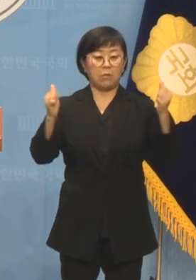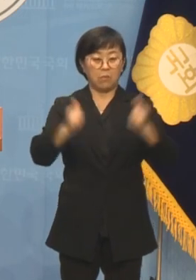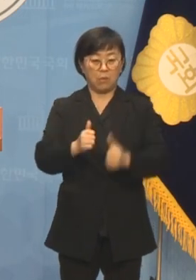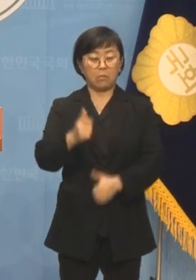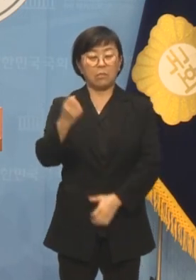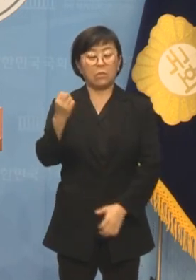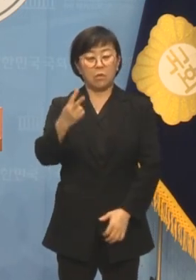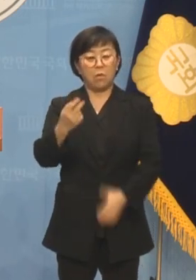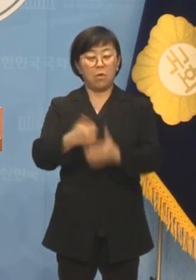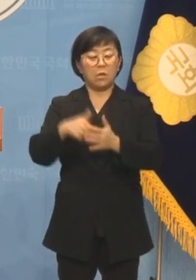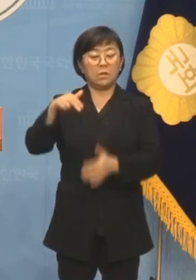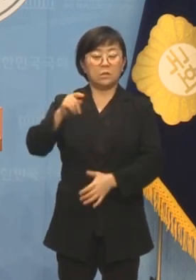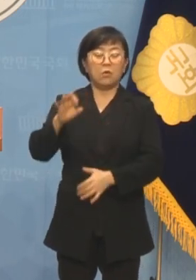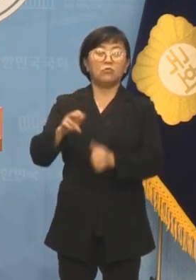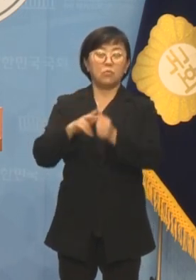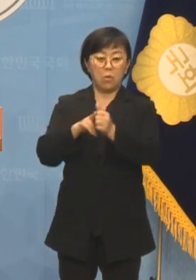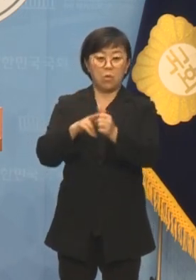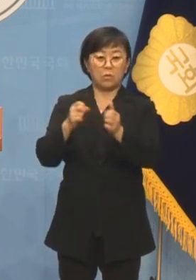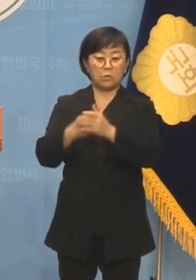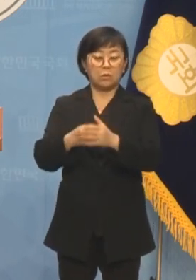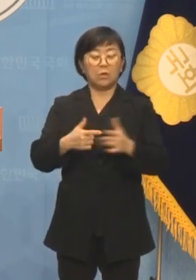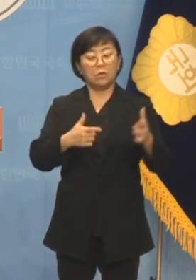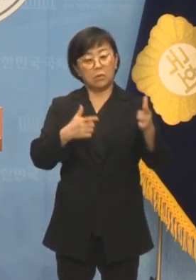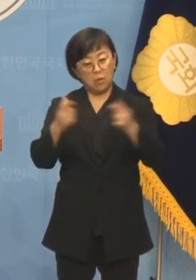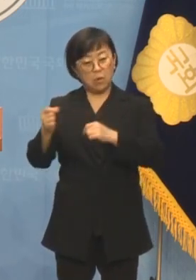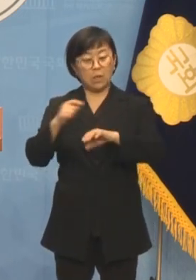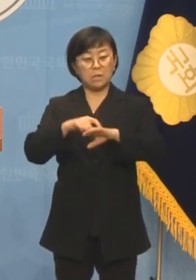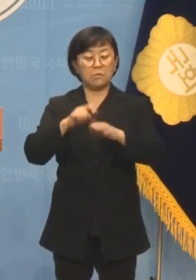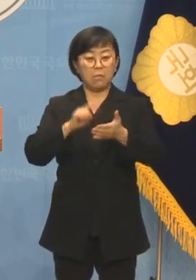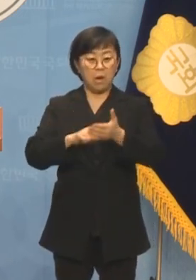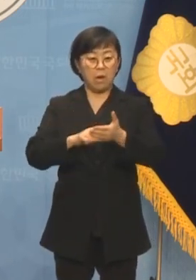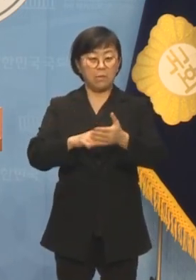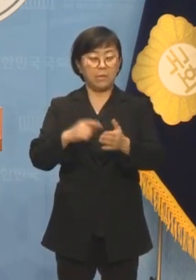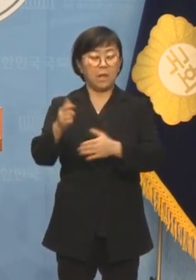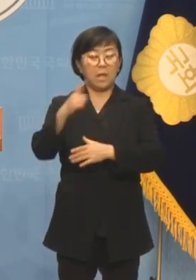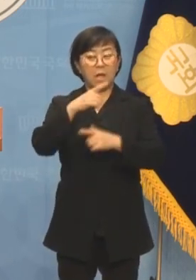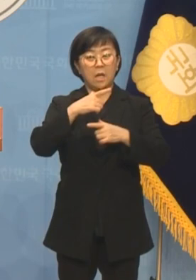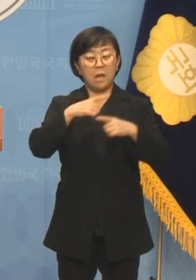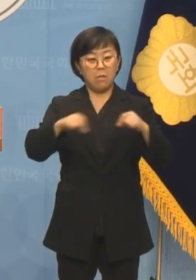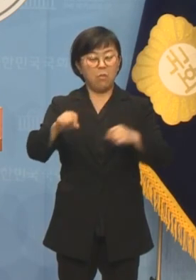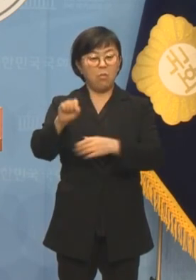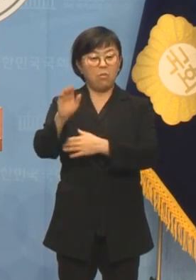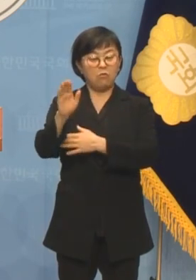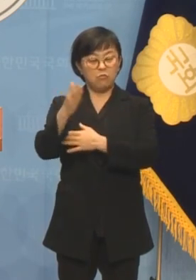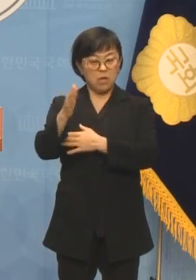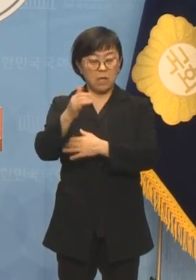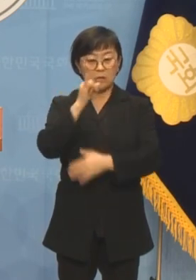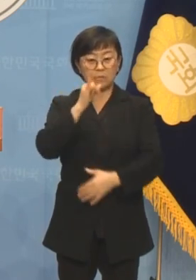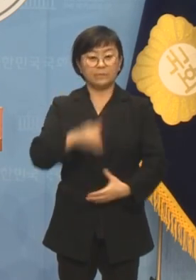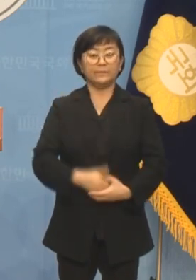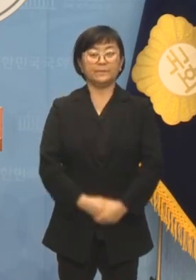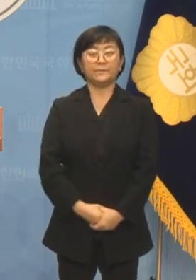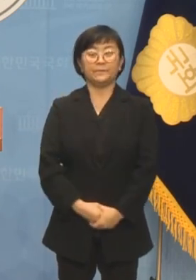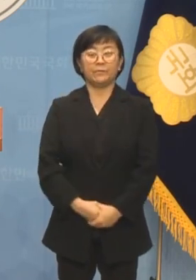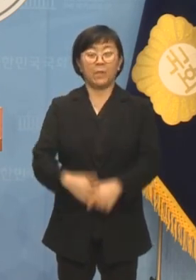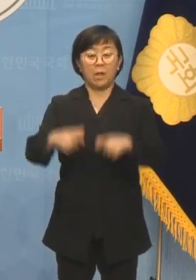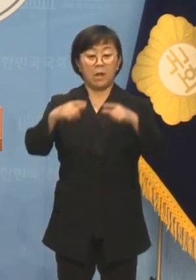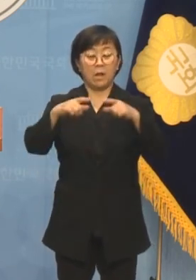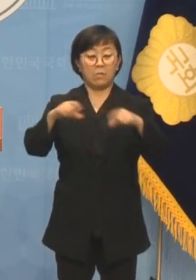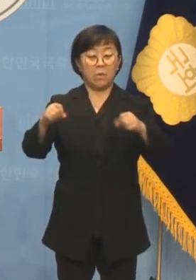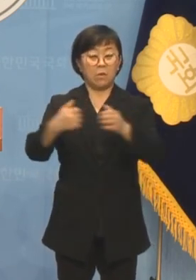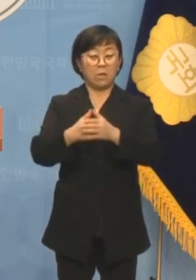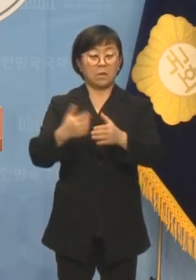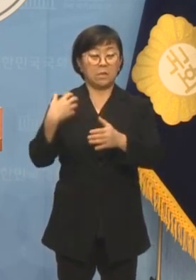정승현 후보나 하나같이 가슴에 일장기에 빨간물이 든 것 같습니다. 일본의 책임을